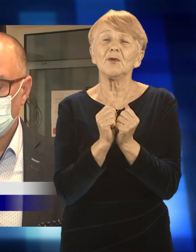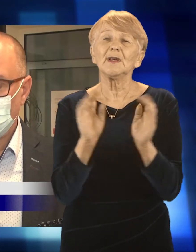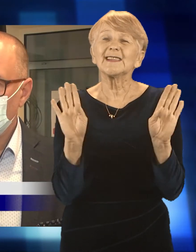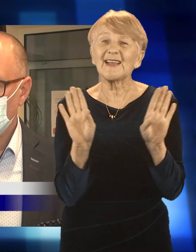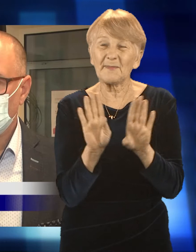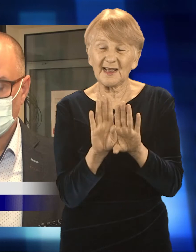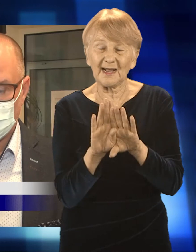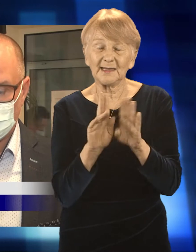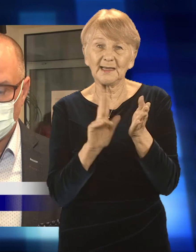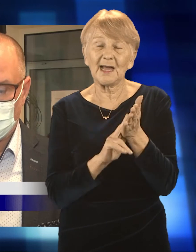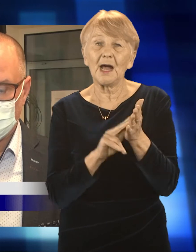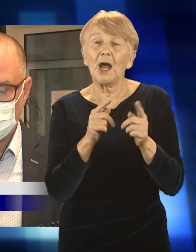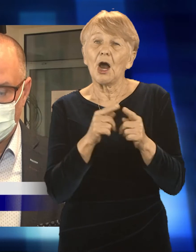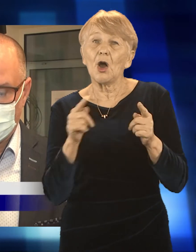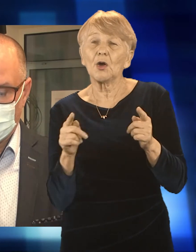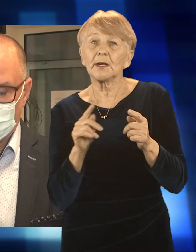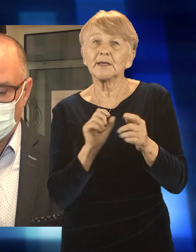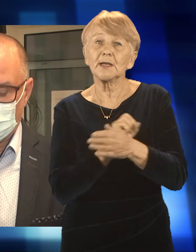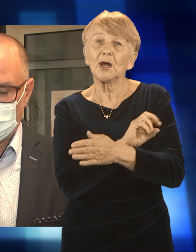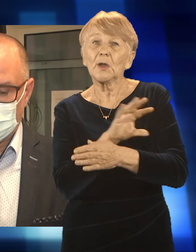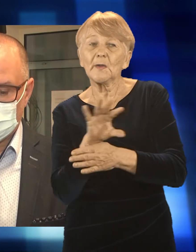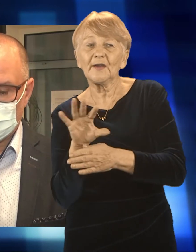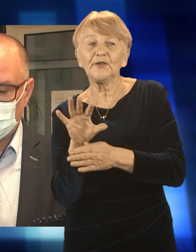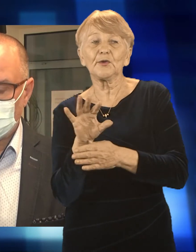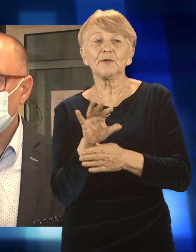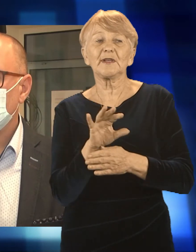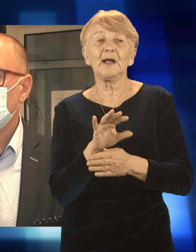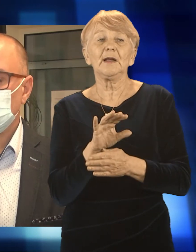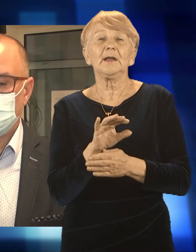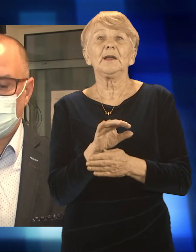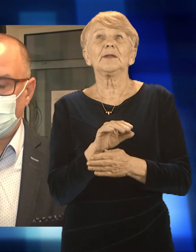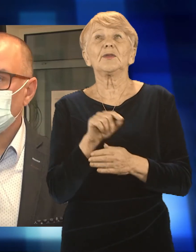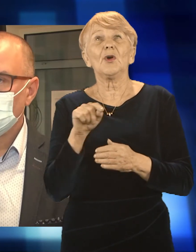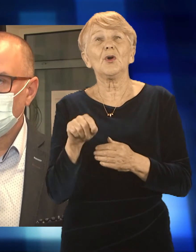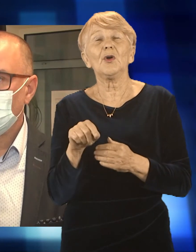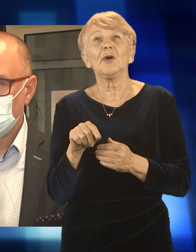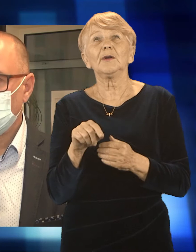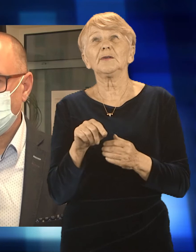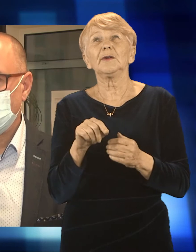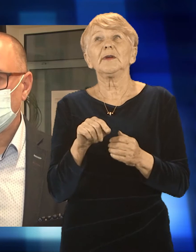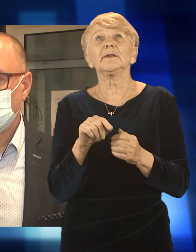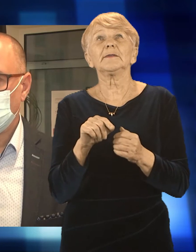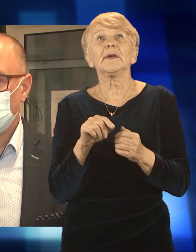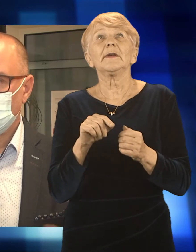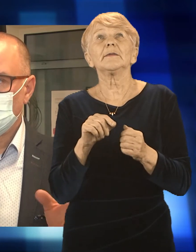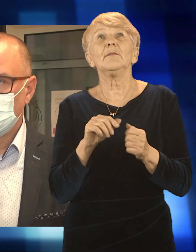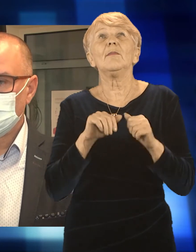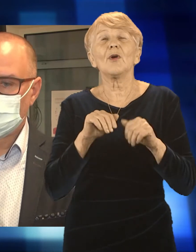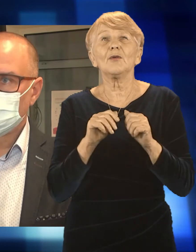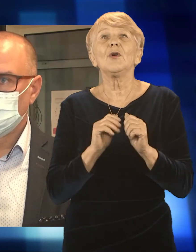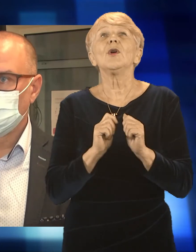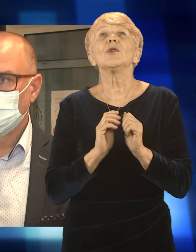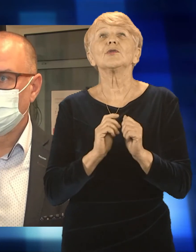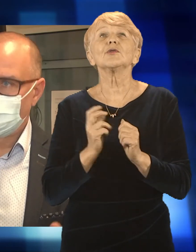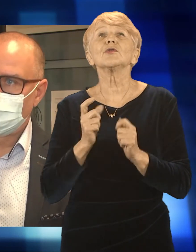grupowe, nie ma sygnału zwolnień grupowych. Cały czas jeszcze realizujemy końcówkę tarczy. Tak naprawdę ona